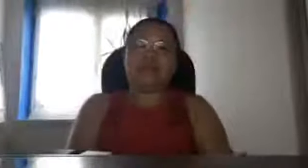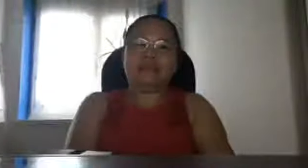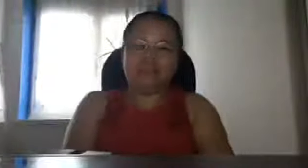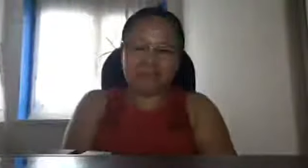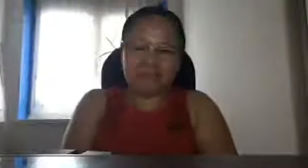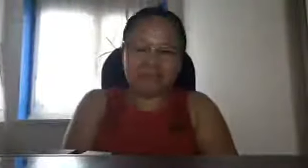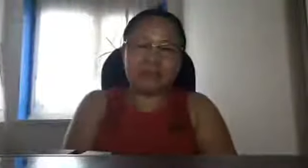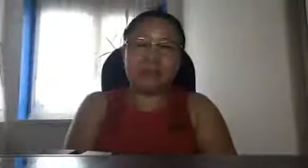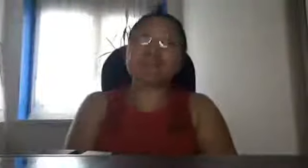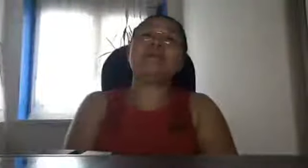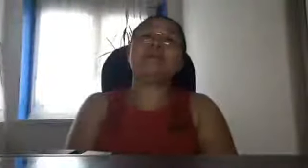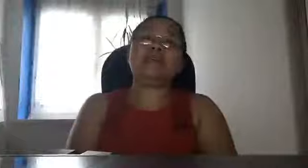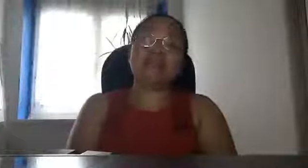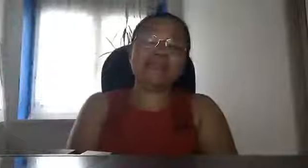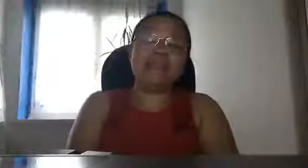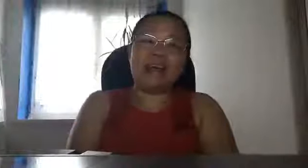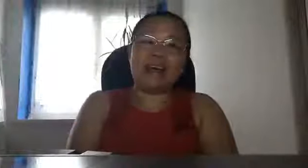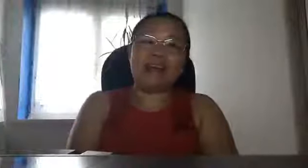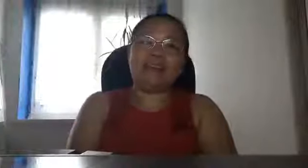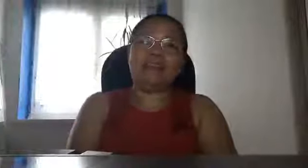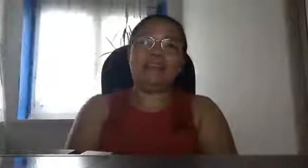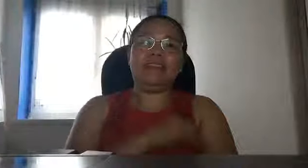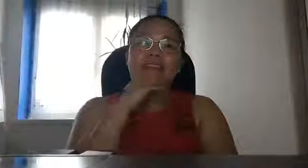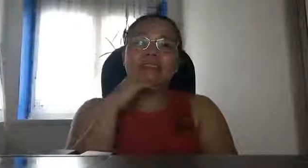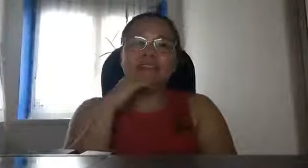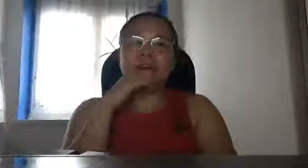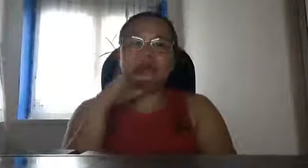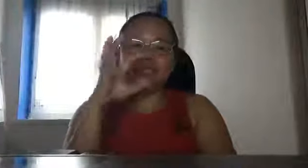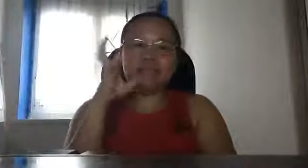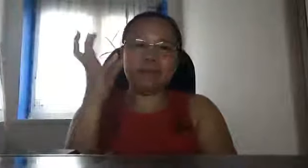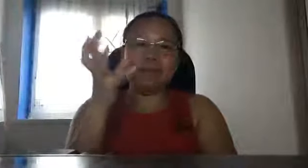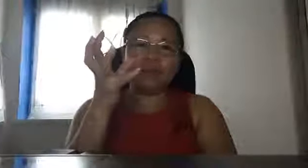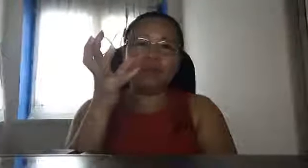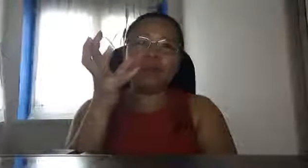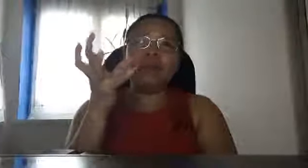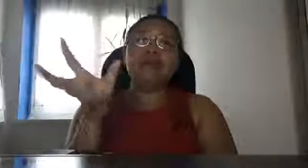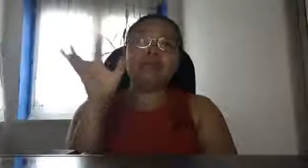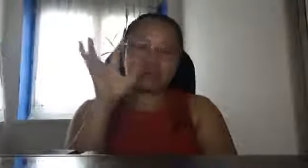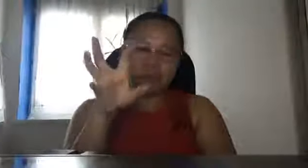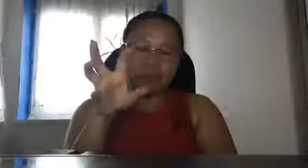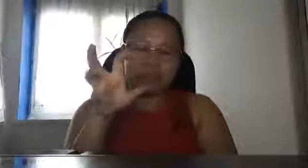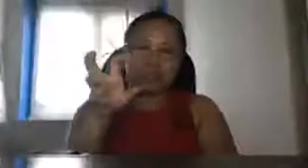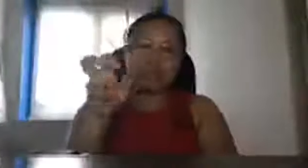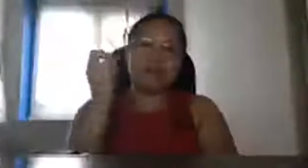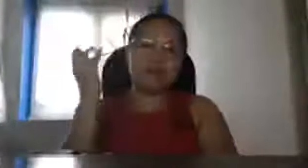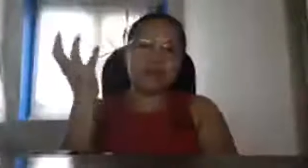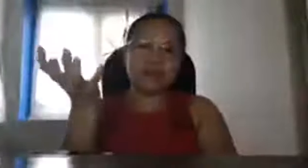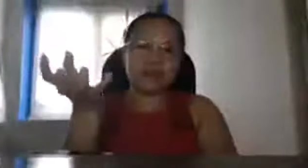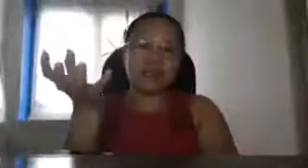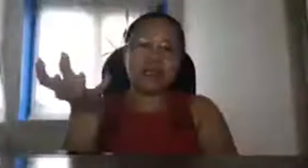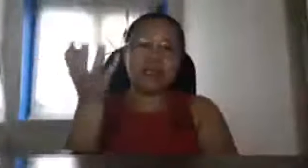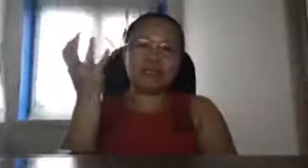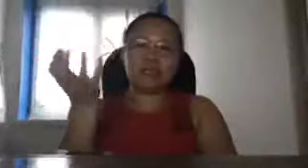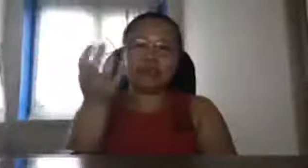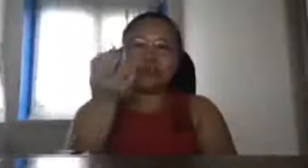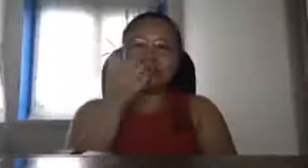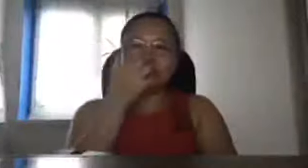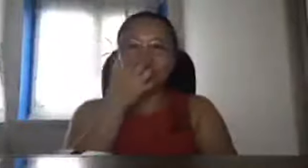so ibig sabihin hindi lahat na munisipyo na grupo ng DSWD ay nagtutulat ng